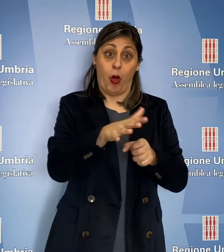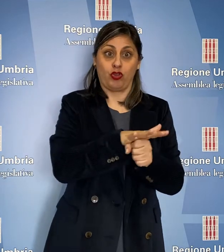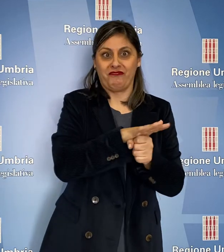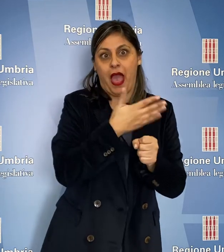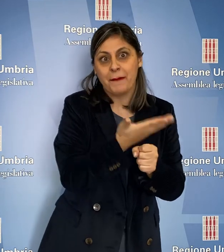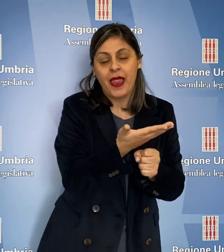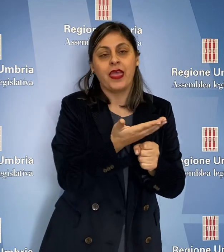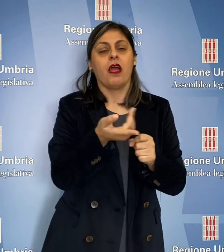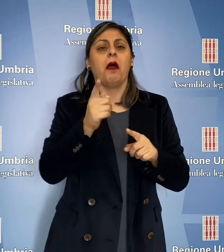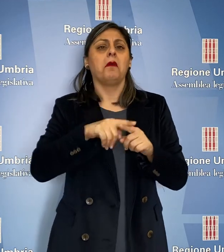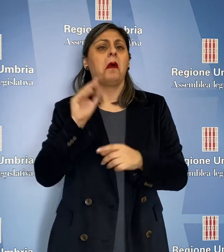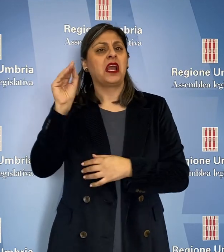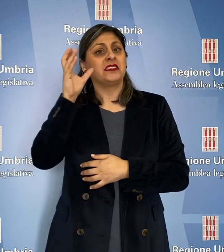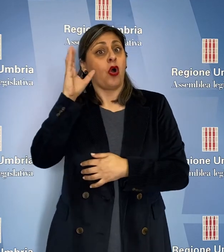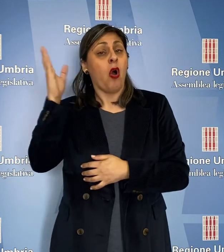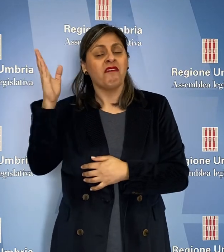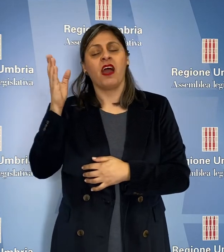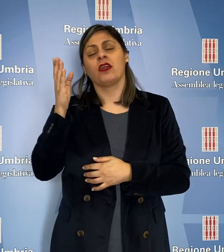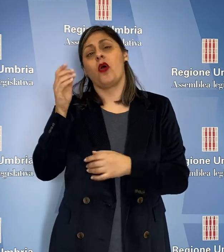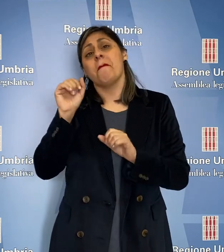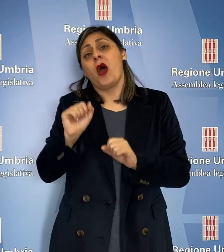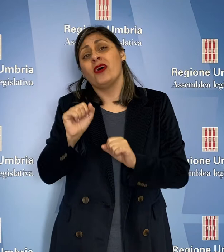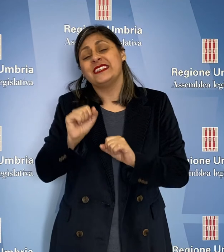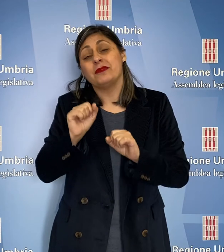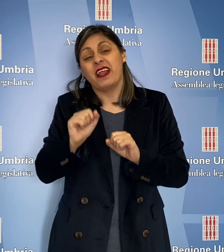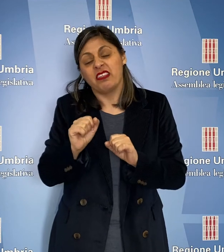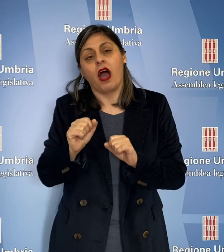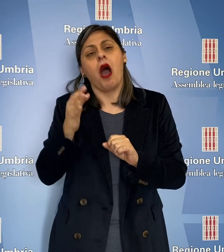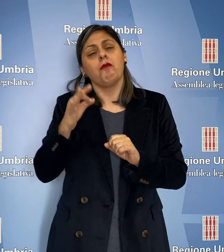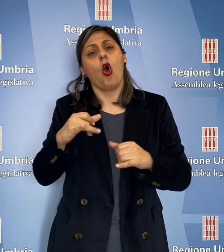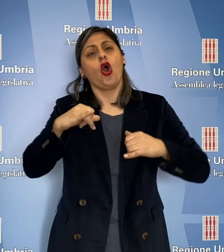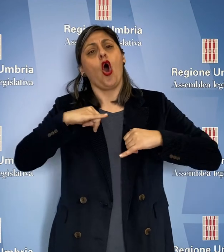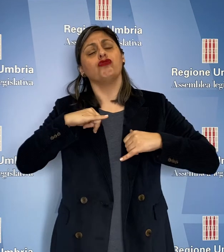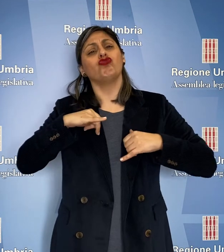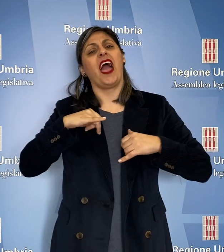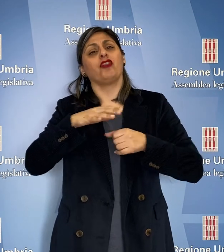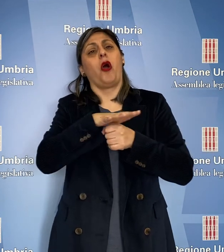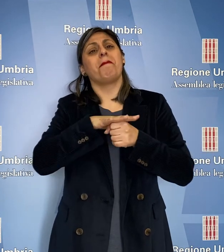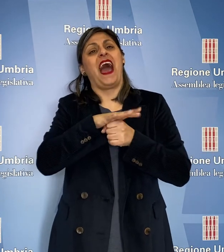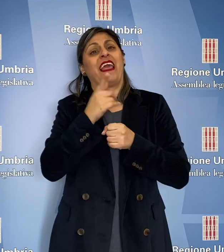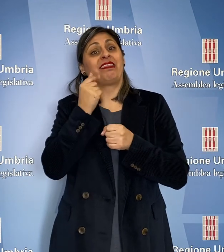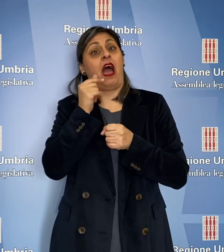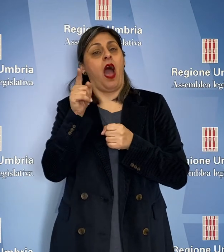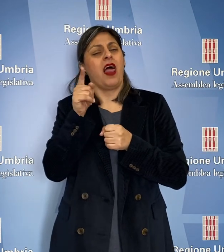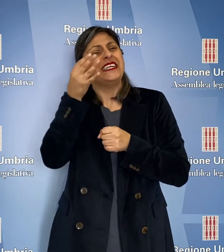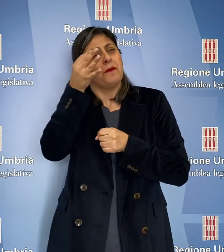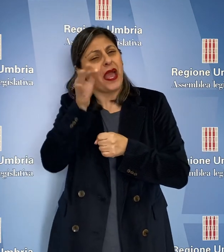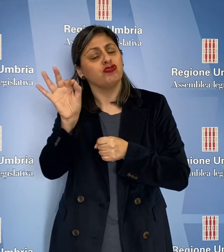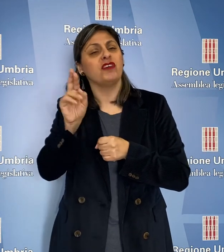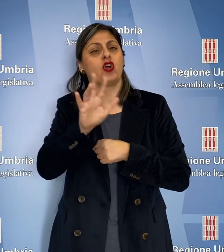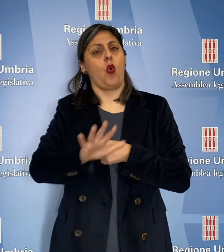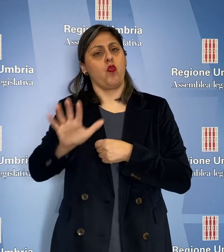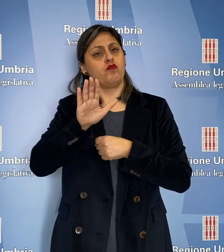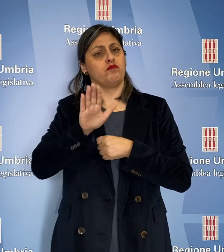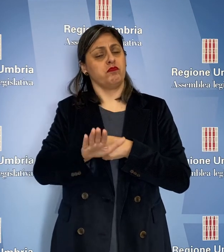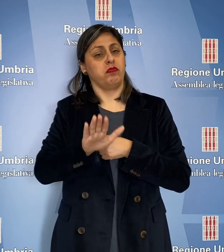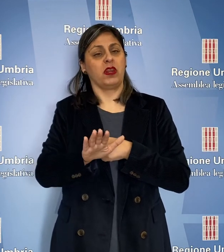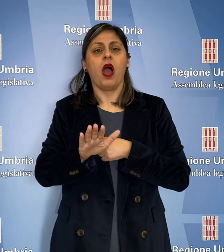chiedere al governo la possibilità di prevedere il congedo parentale specificatamente per l'Umbria e calibrato